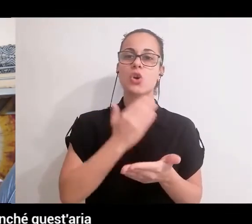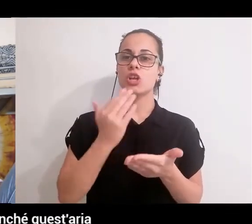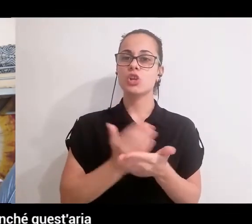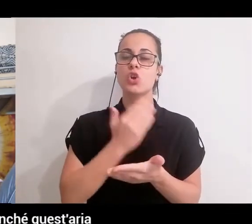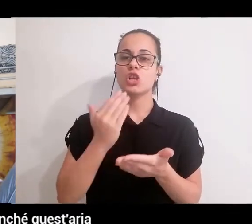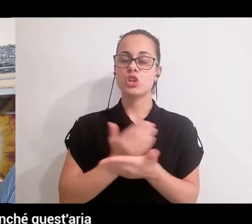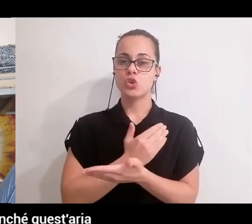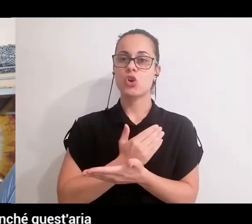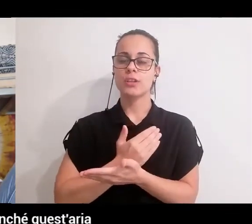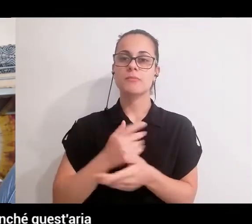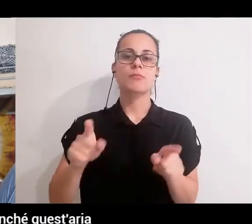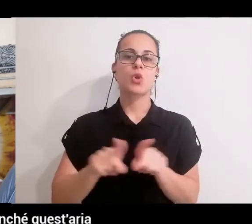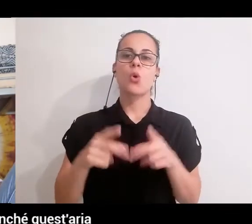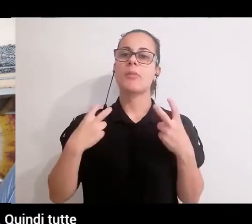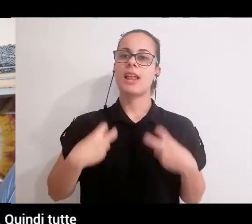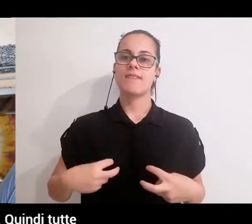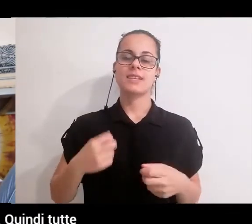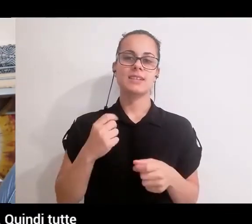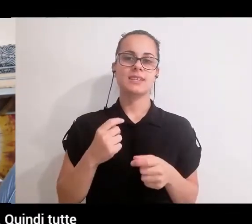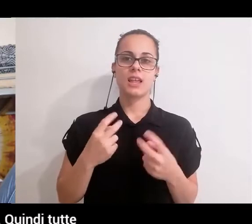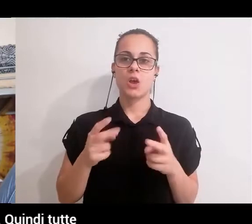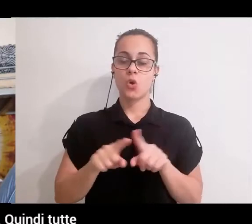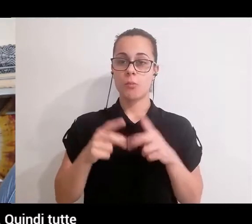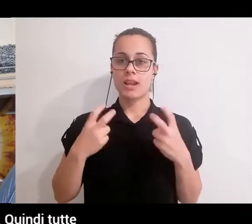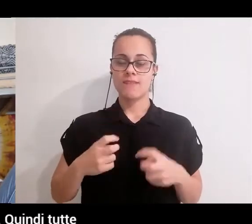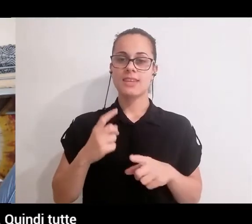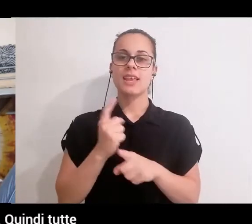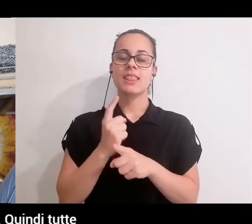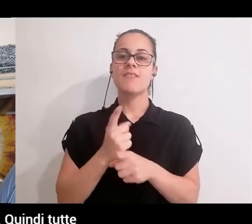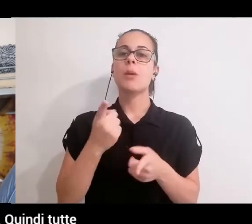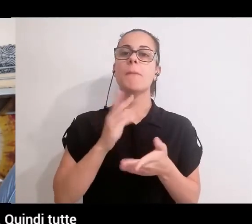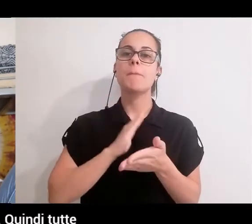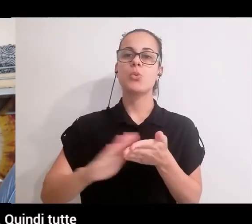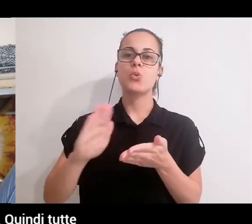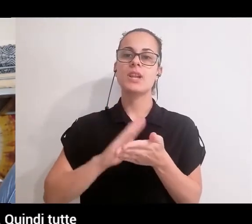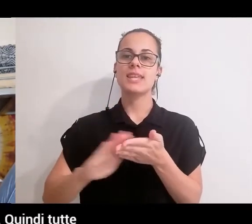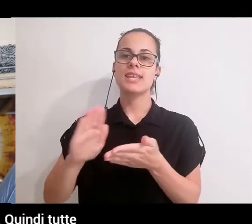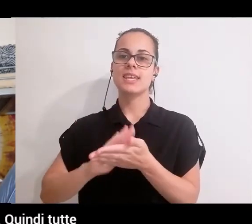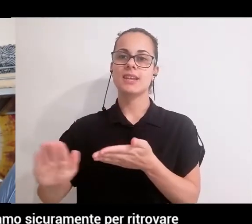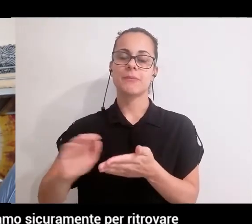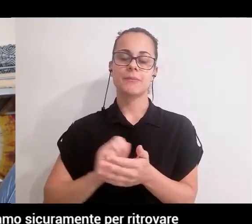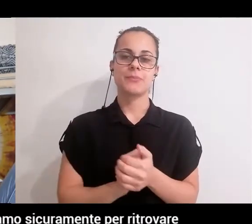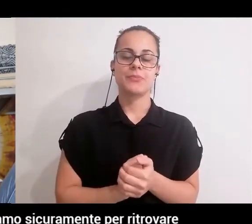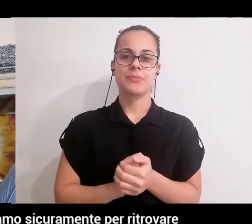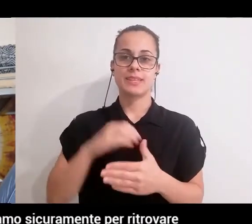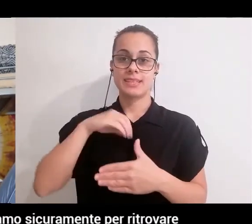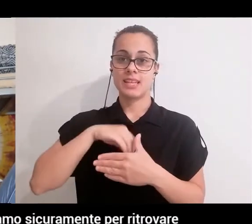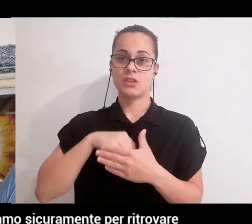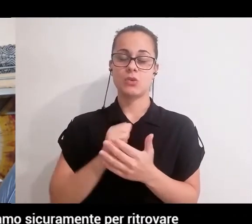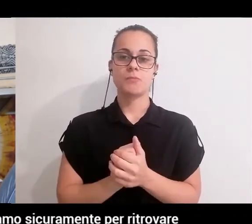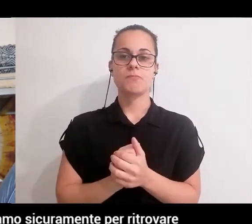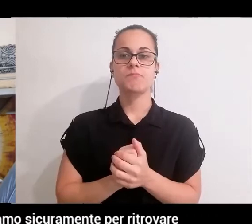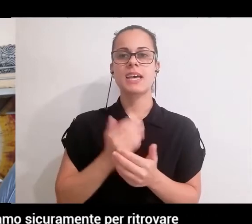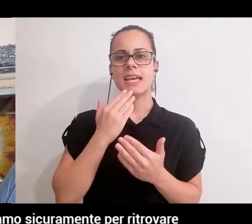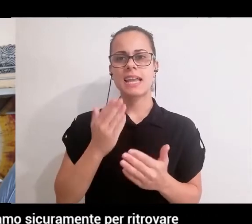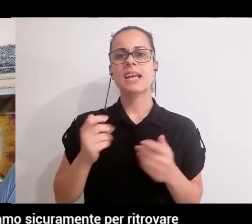verità ci arrivasse, affinché quest'aria ci arrivasse così come ci doveva arrivare. Quindi tutte queste pratiche sono pratiche